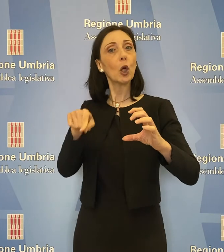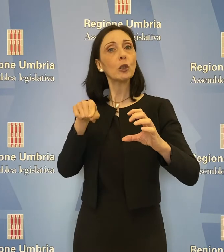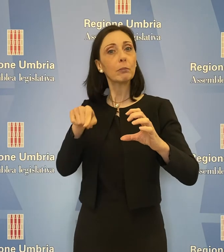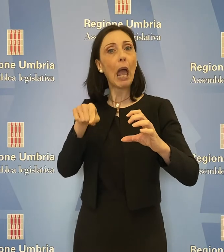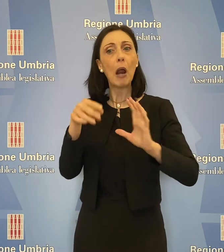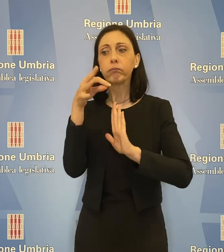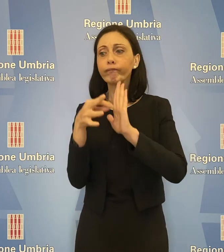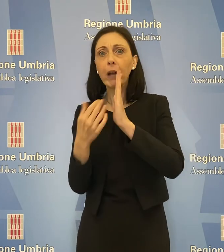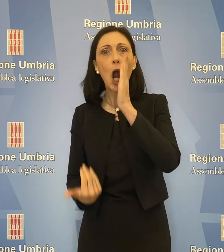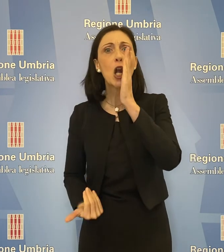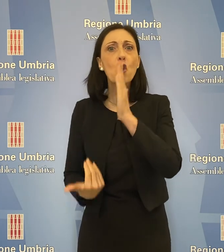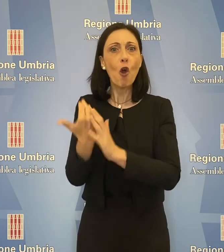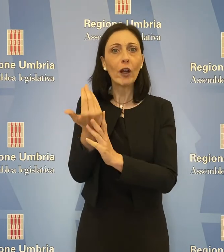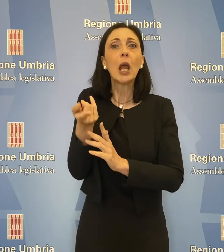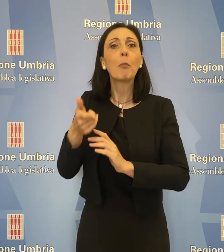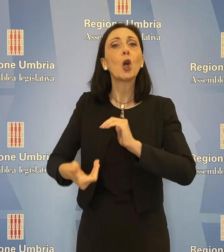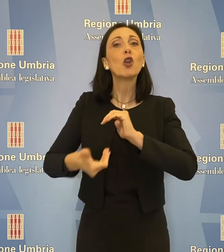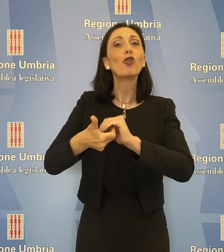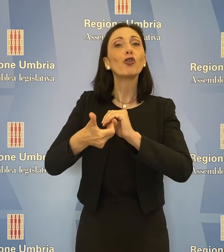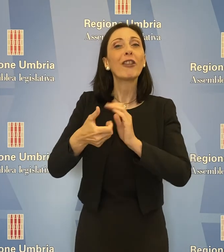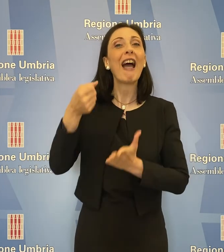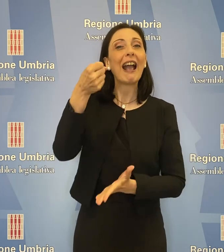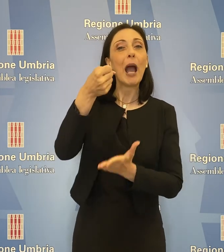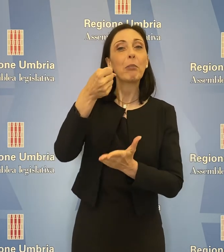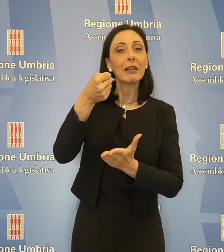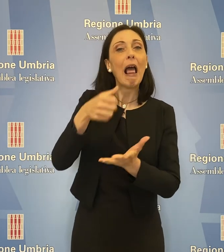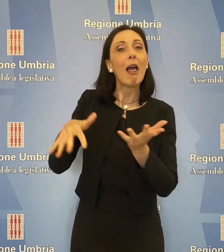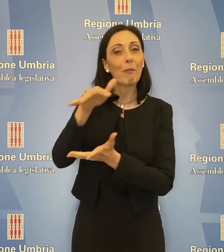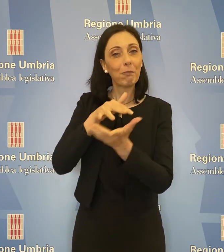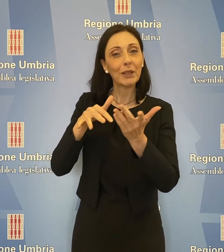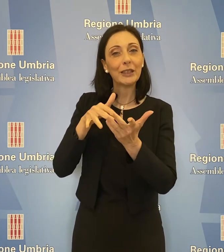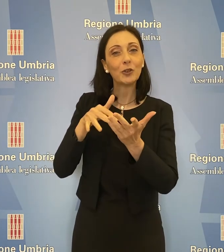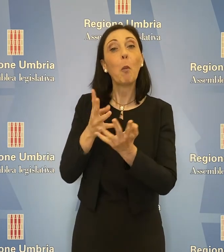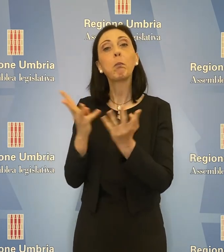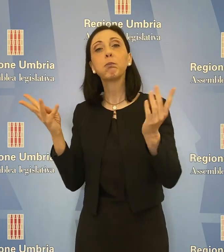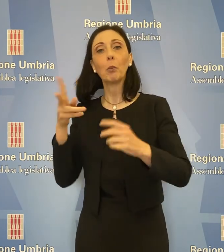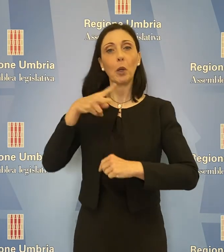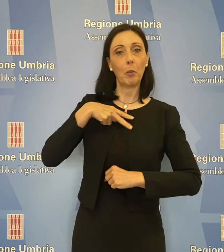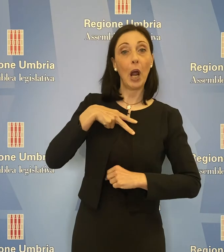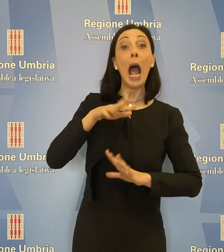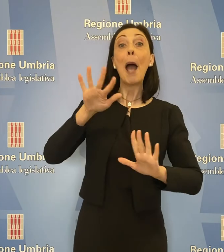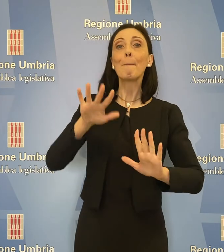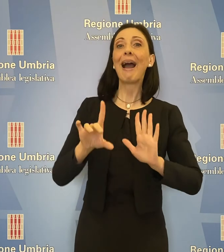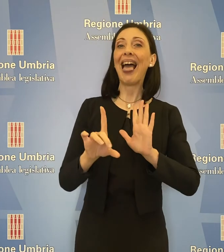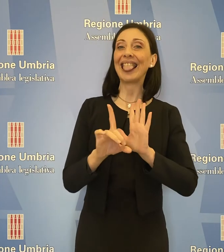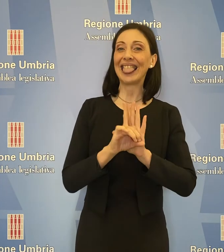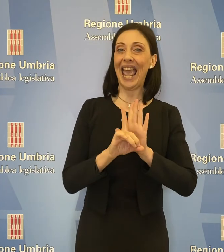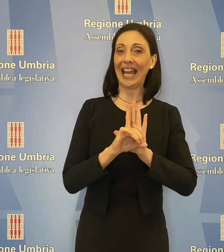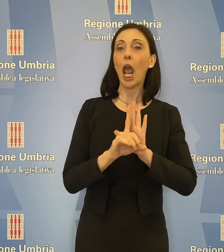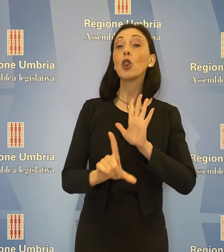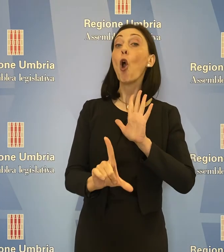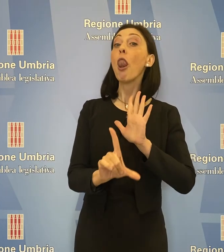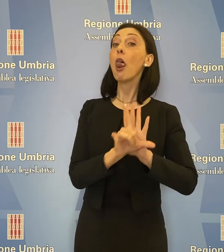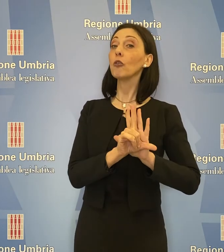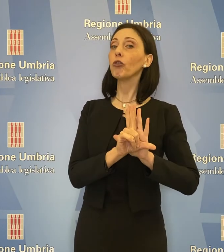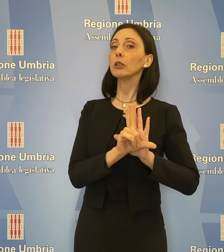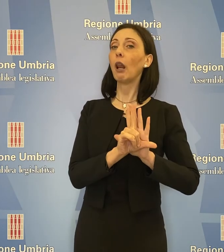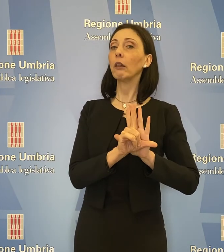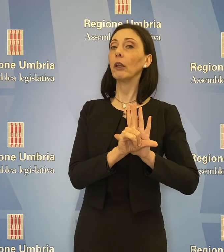innovativi anche con società a capitale misto pubblico privato, ma è intervenuto un decreto legislativo a stabilire che